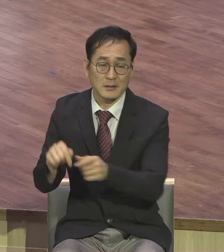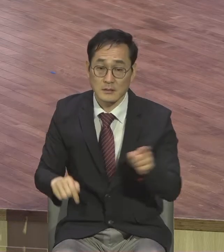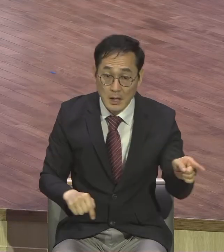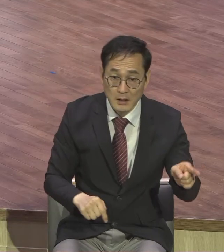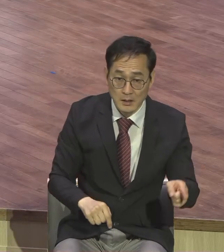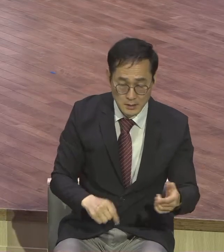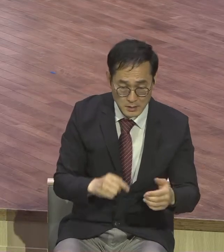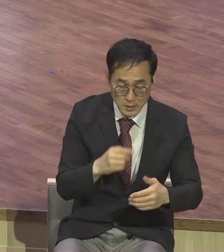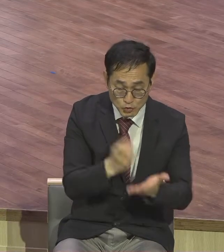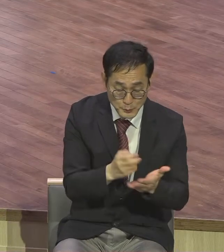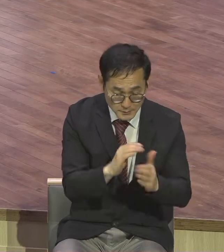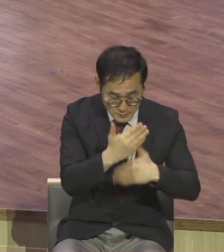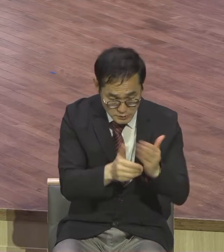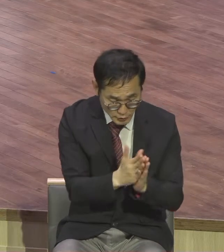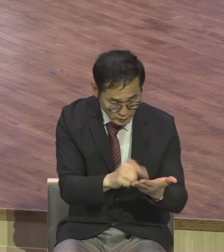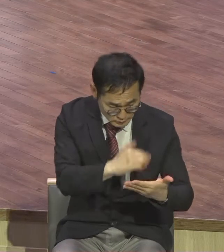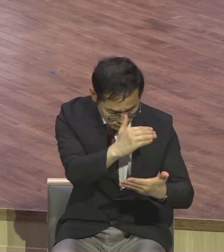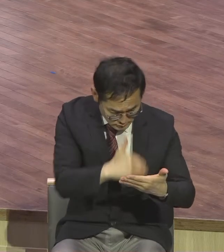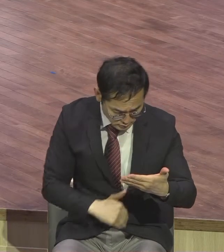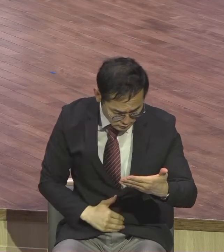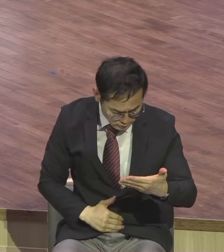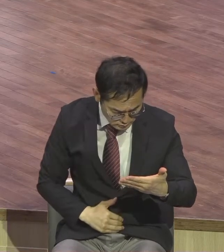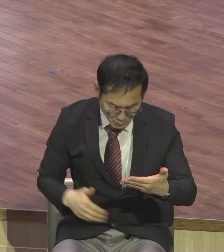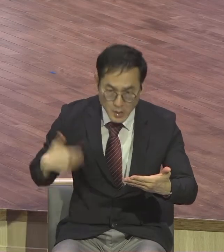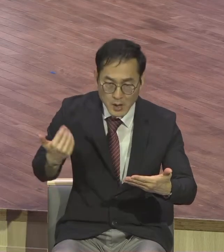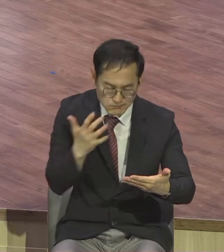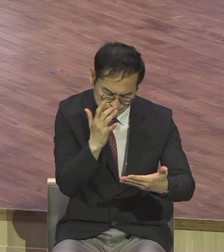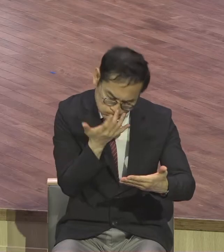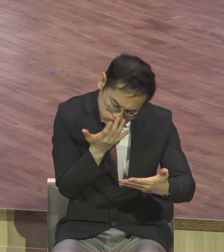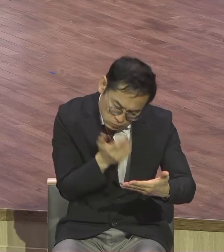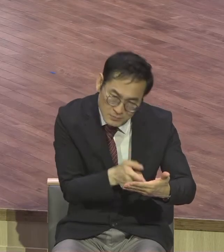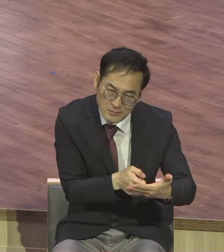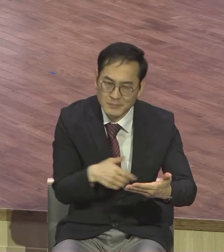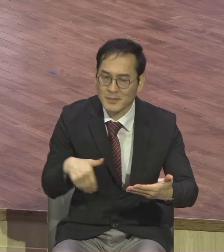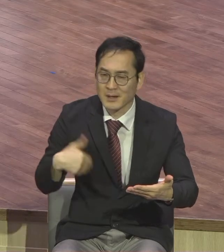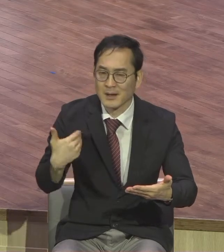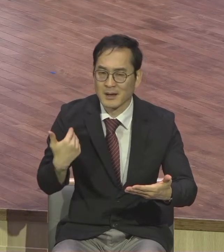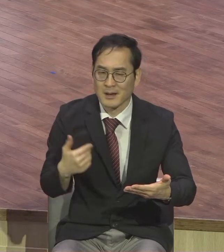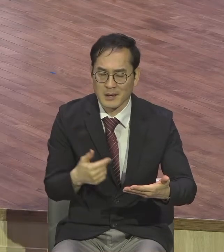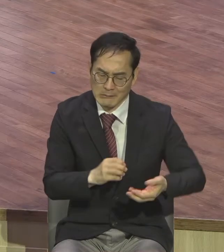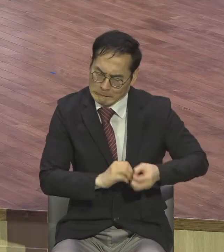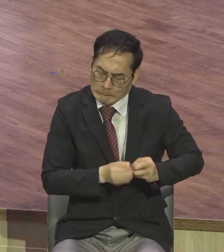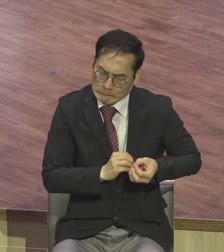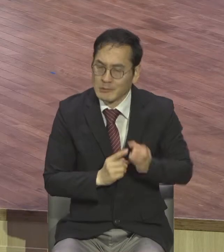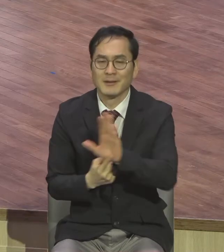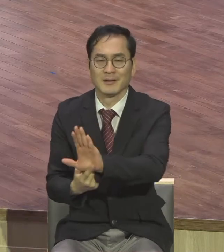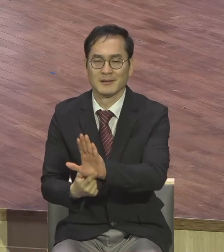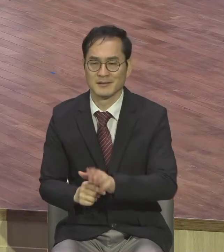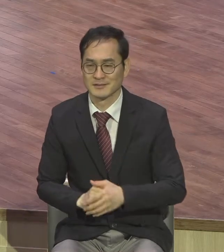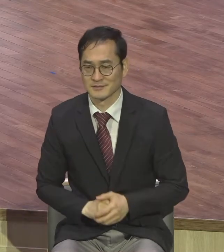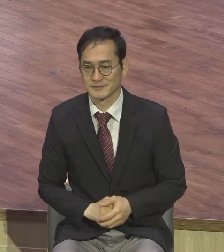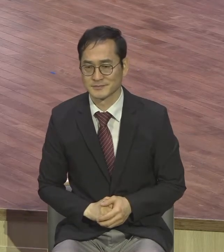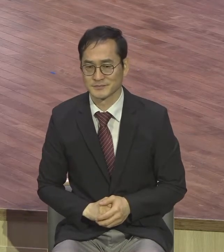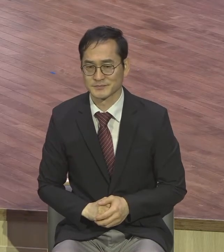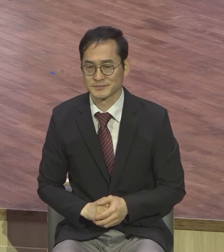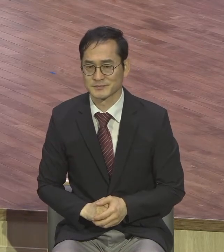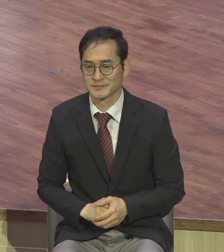지식입니다 반쪽짜리 지식을 가지고 있었어요 율법적으로 육신적으로 보면 따위새의 혈통은 오시지만은